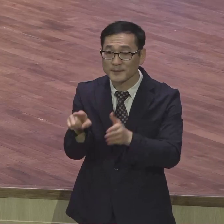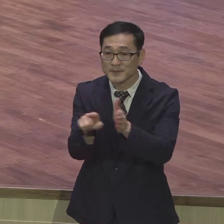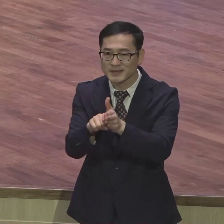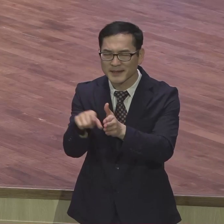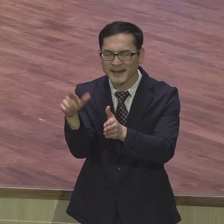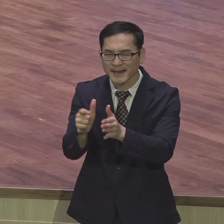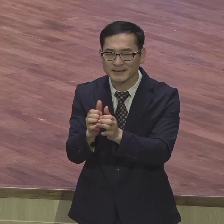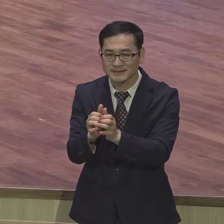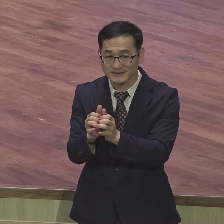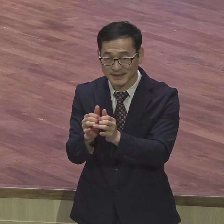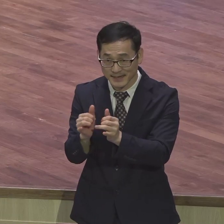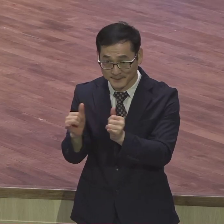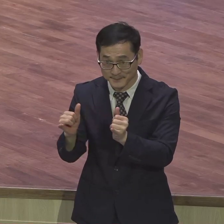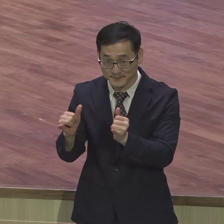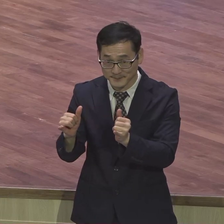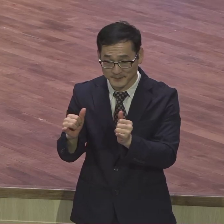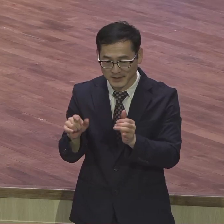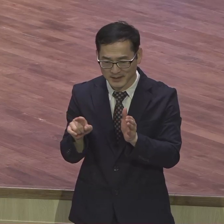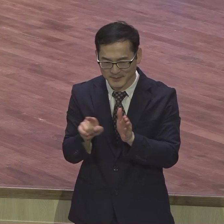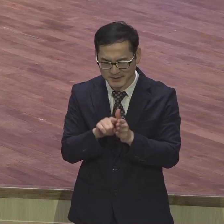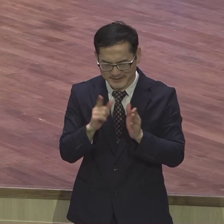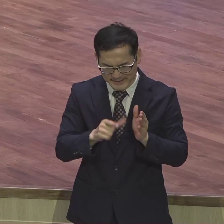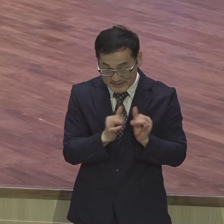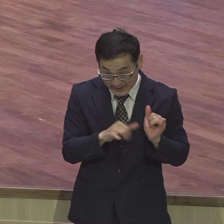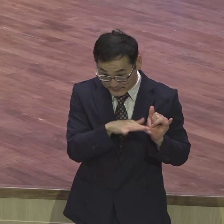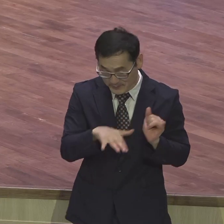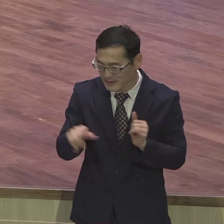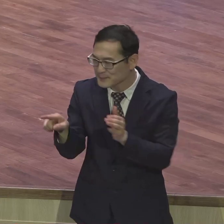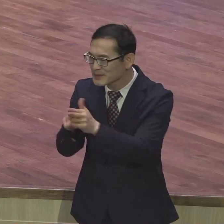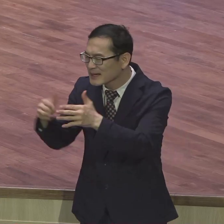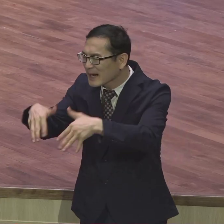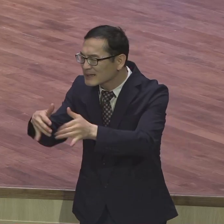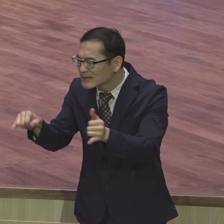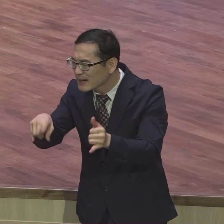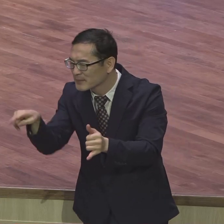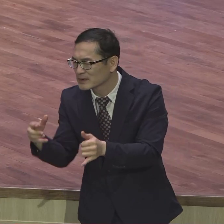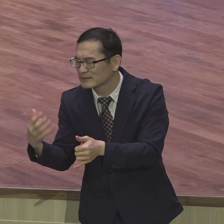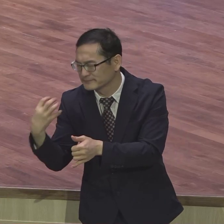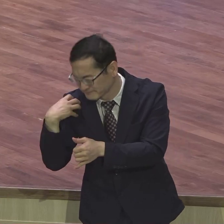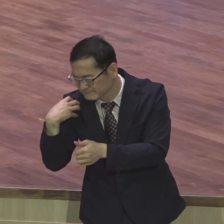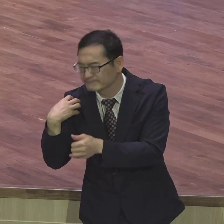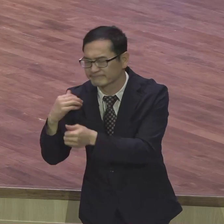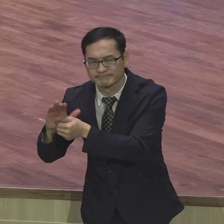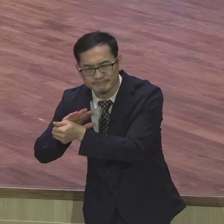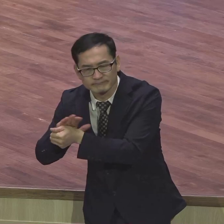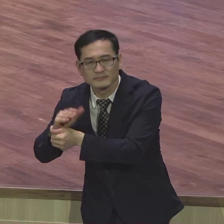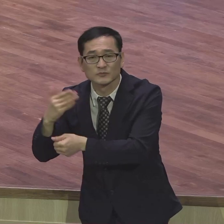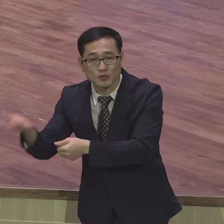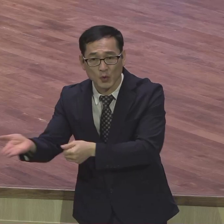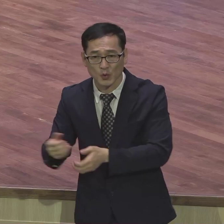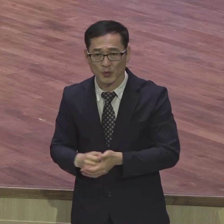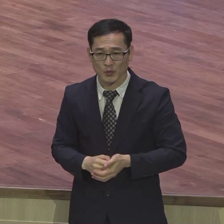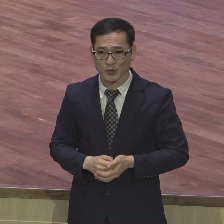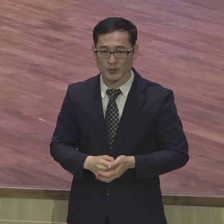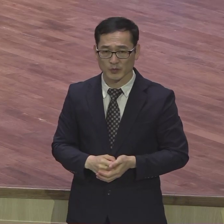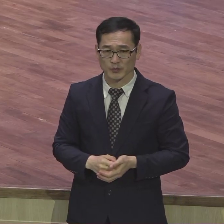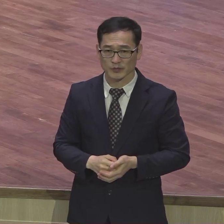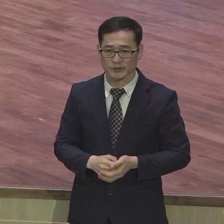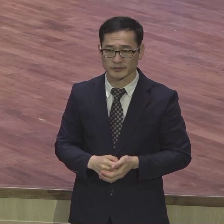우리는 마땅히 믿음이 약한 자의 약점을 담당하고 자기를 기쁘시게 하지 아니할 것이라